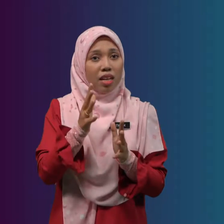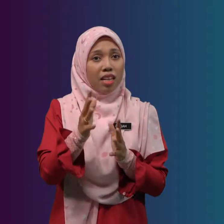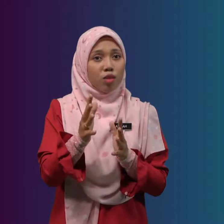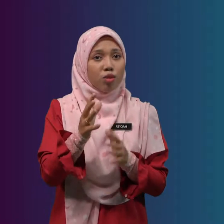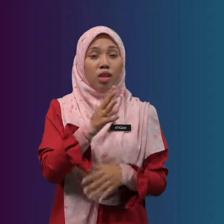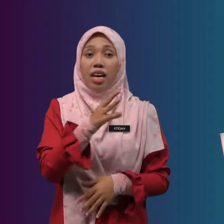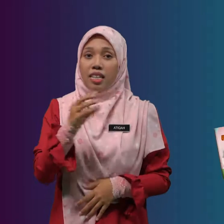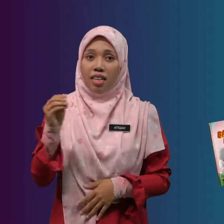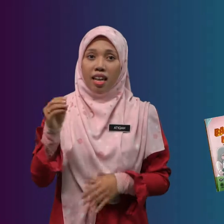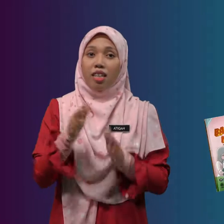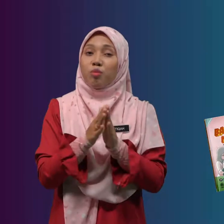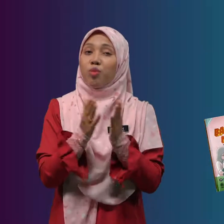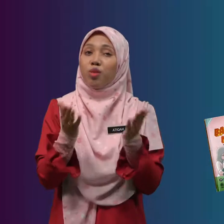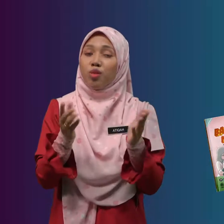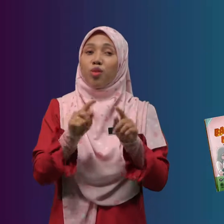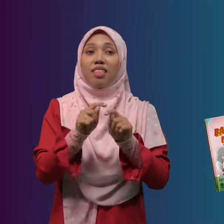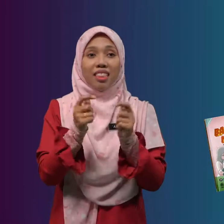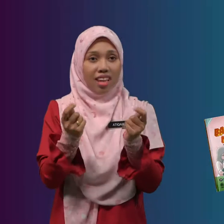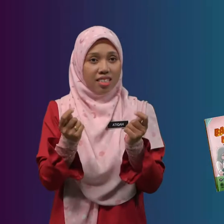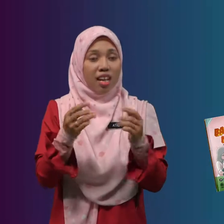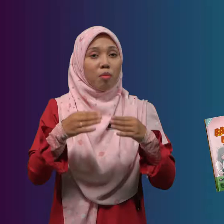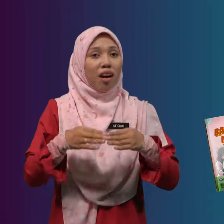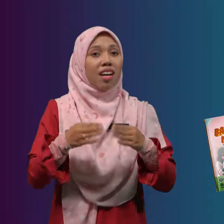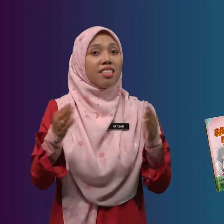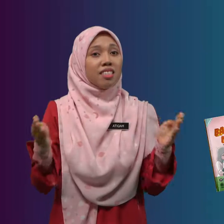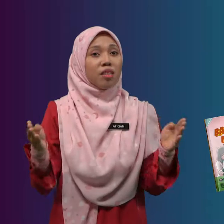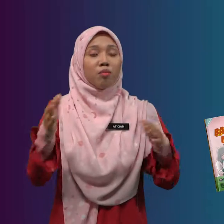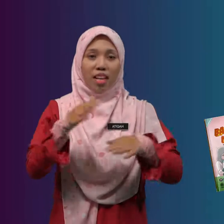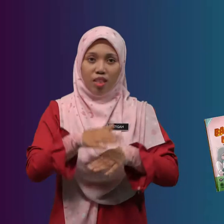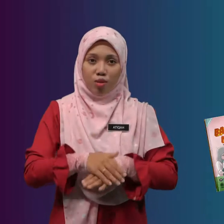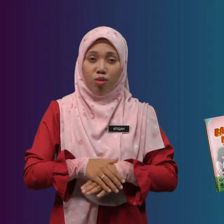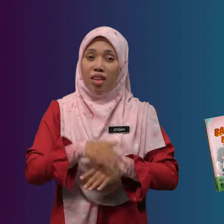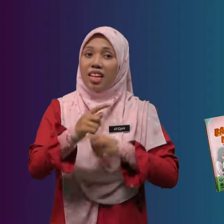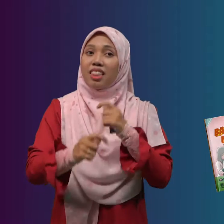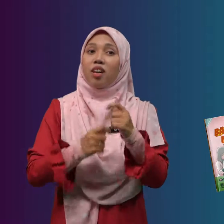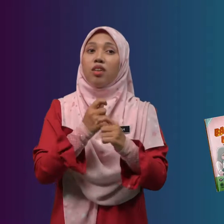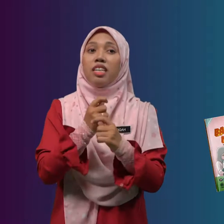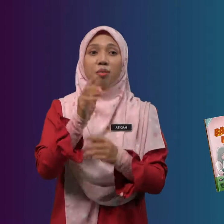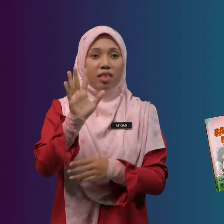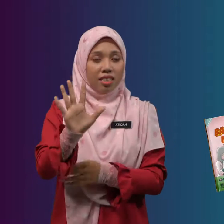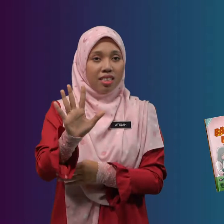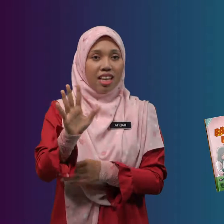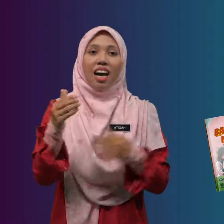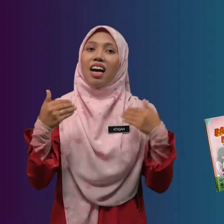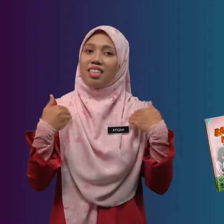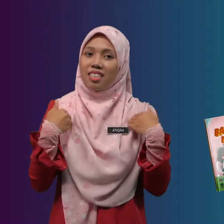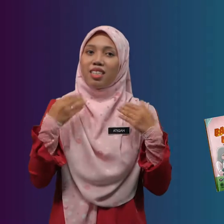Melayu dan buku teks Bahasa Melayu Tahun 5 ada